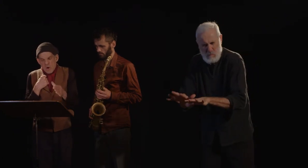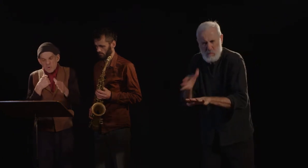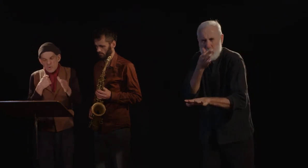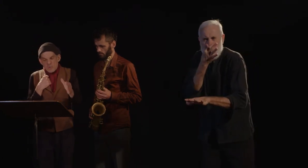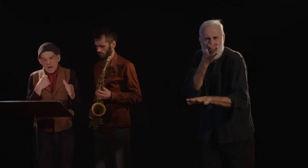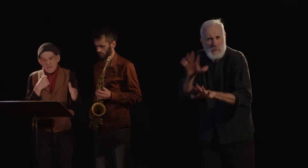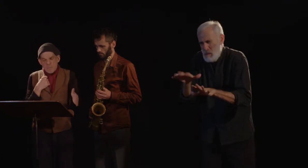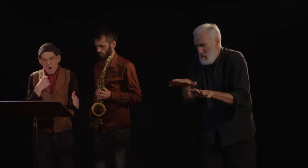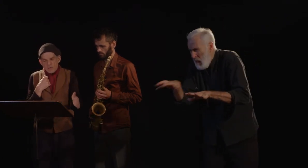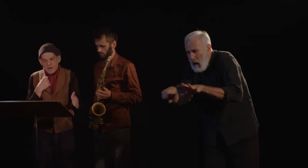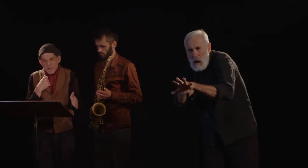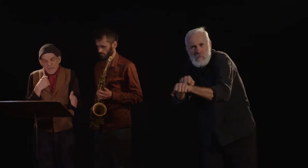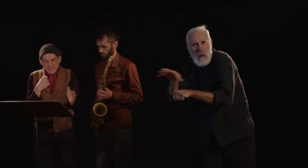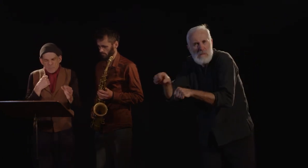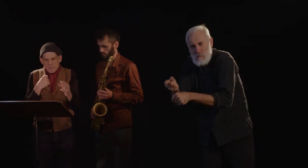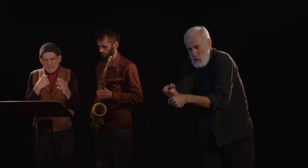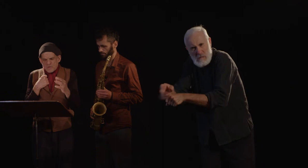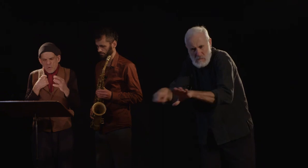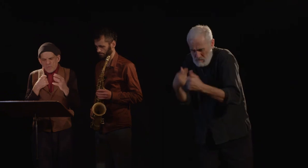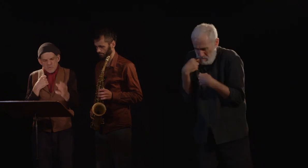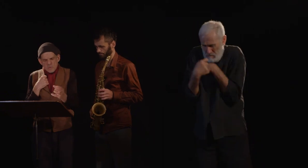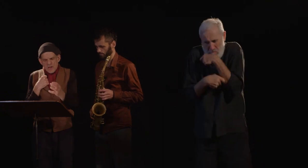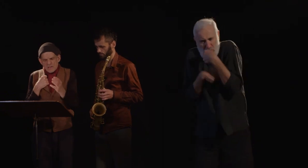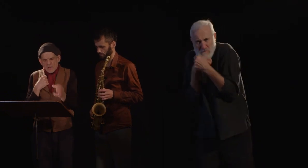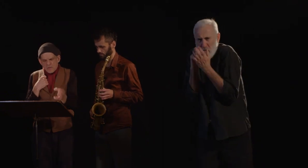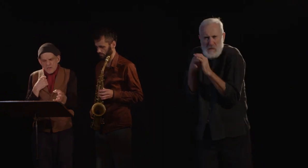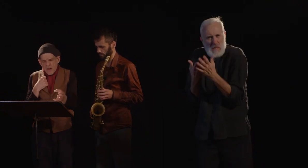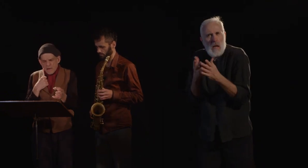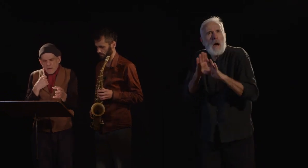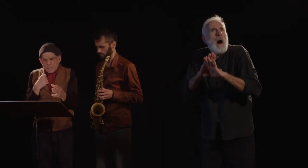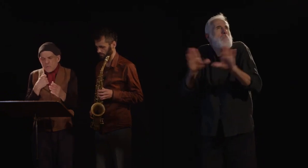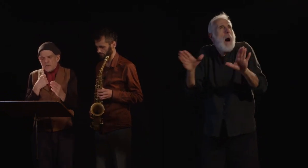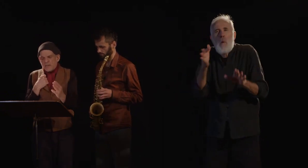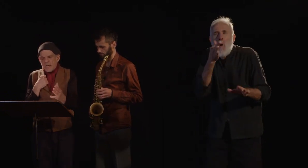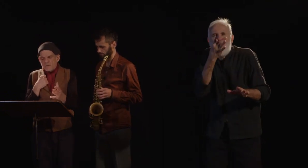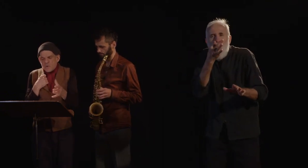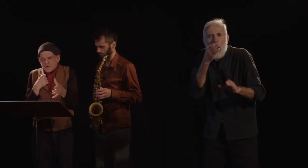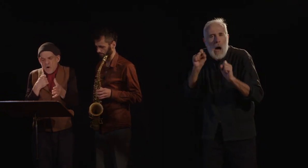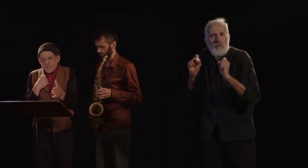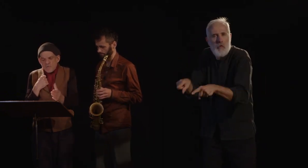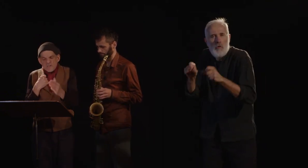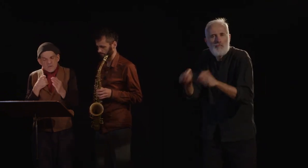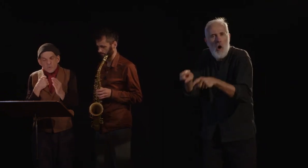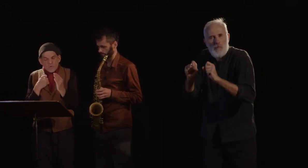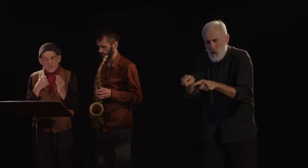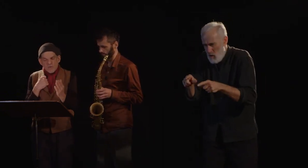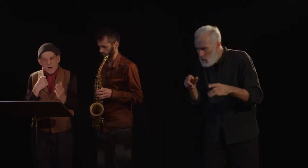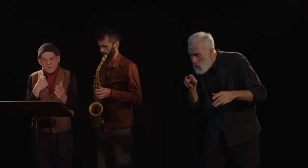fange du coin des bornes, espèces de fumiers des villes où des créatures s'enfouissent toutes vivantes